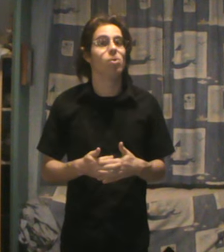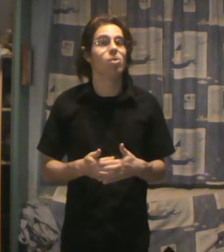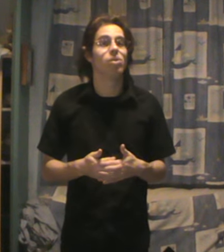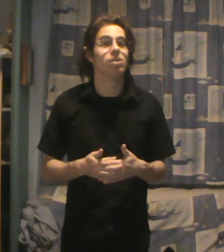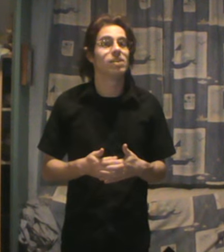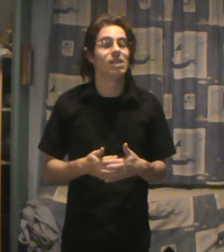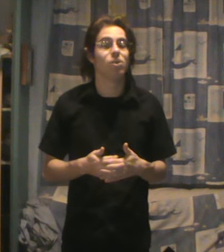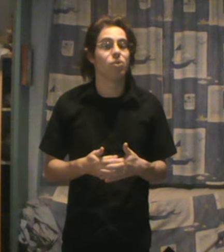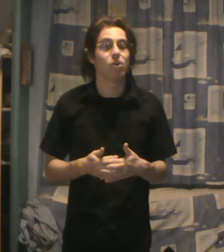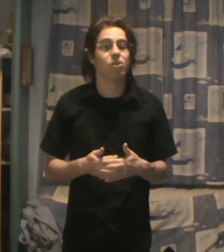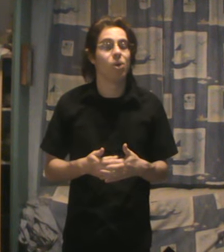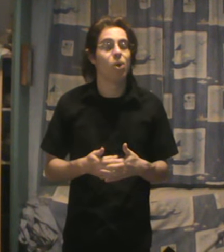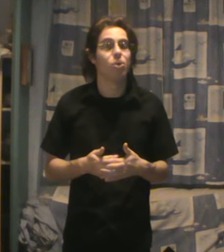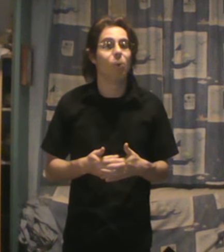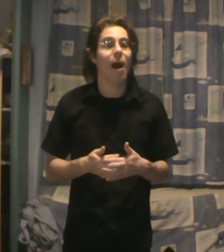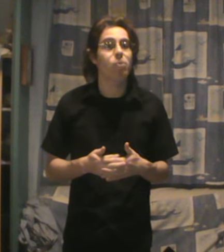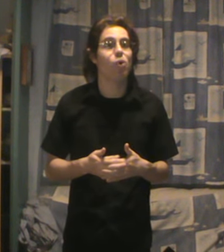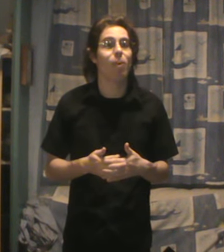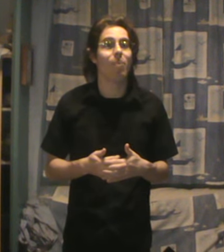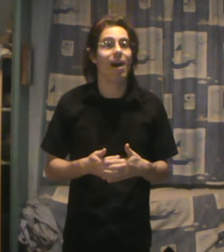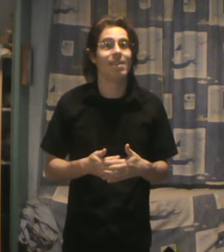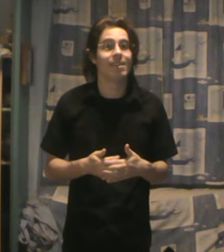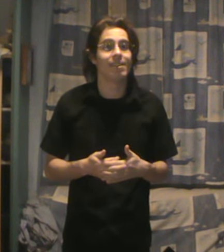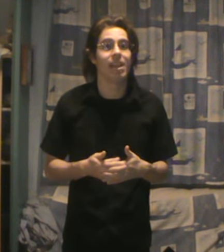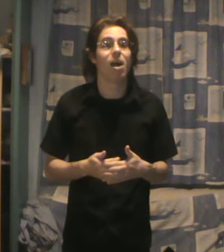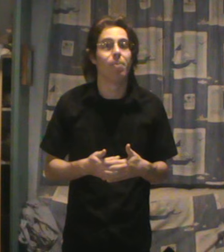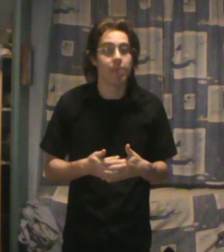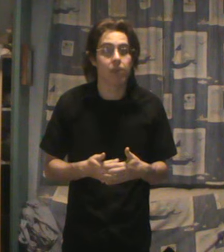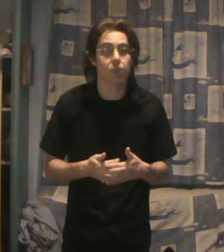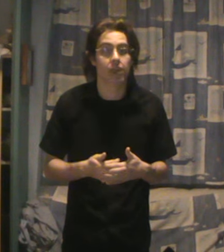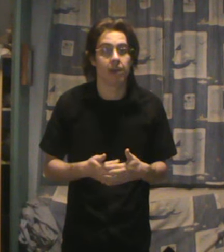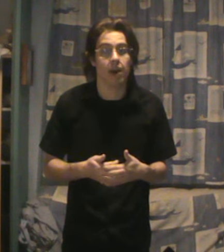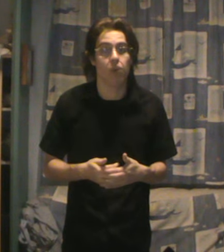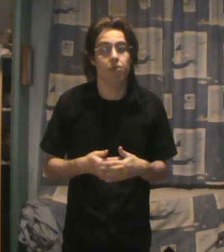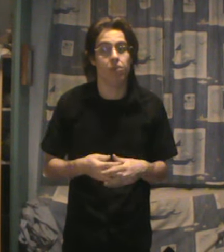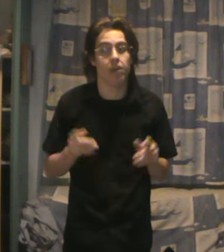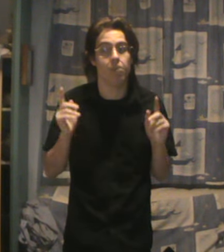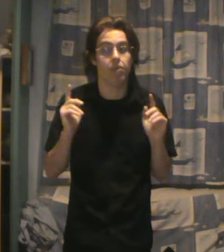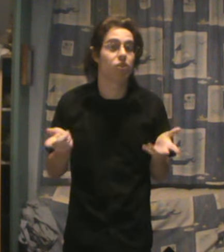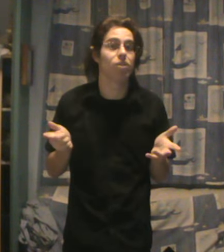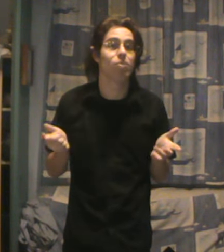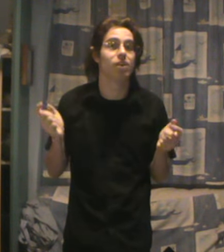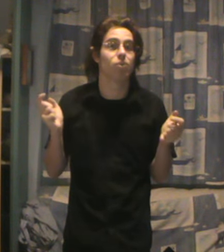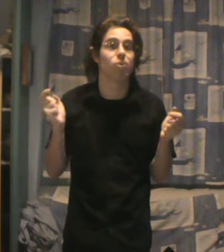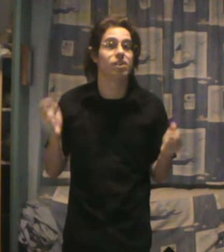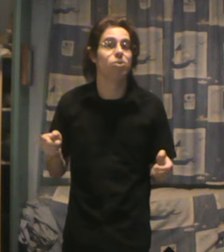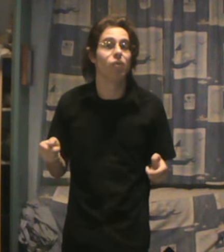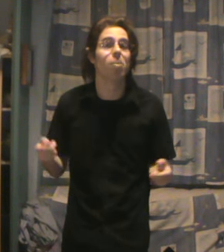ces ordonnances ne sont absolument pas nécessaires. Bien au contraire. Alors, il y a l'agent de mobilisation le 16 novembre.